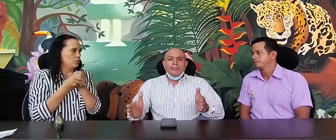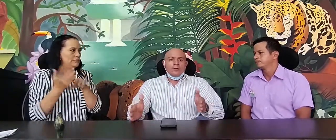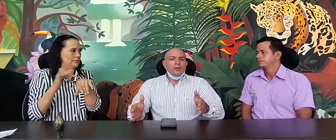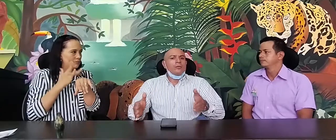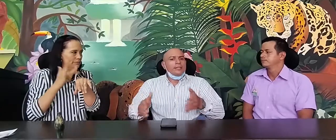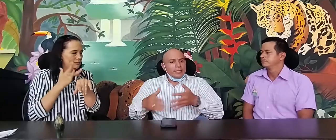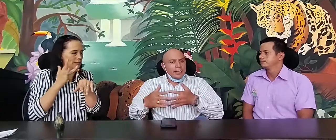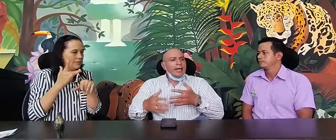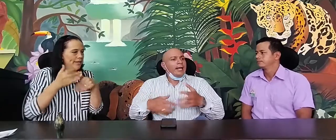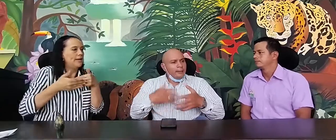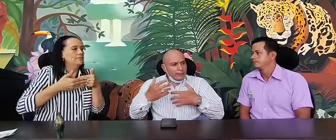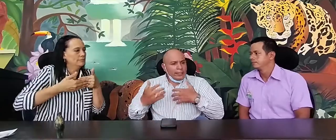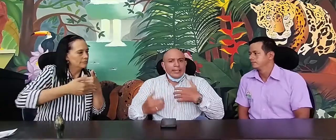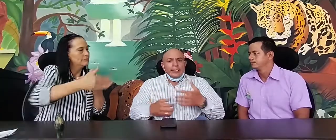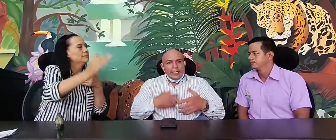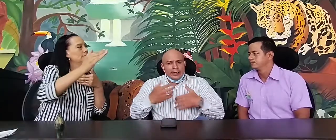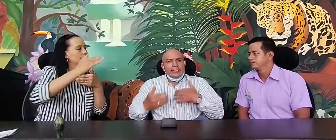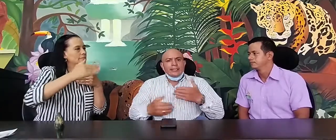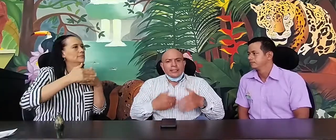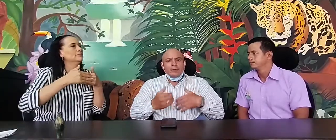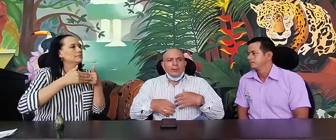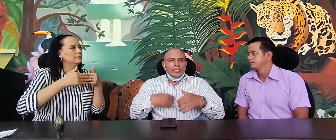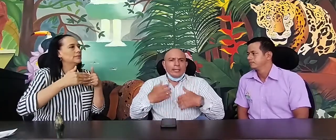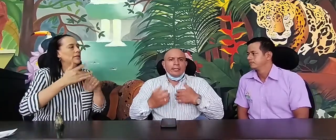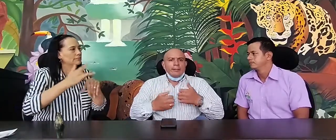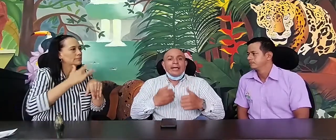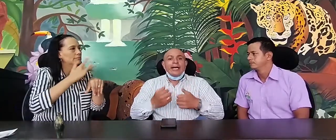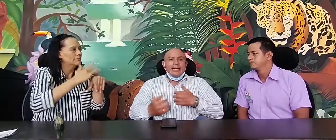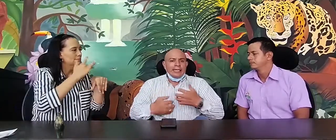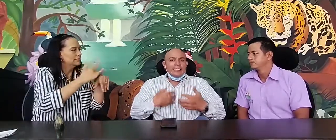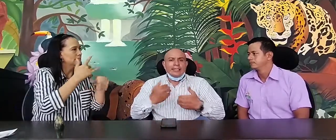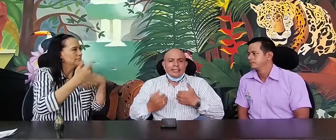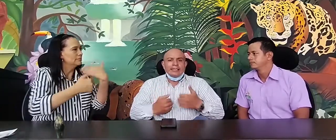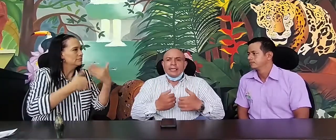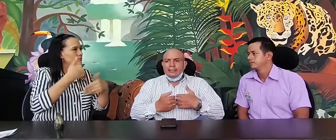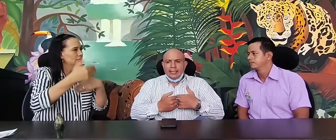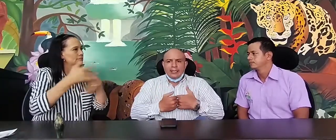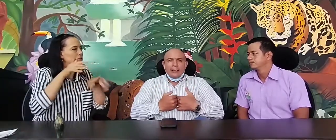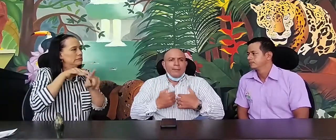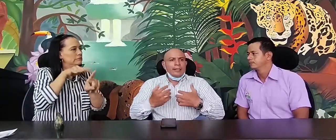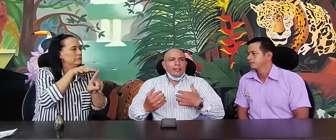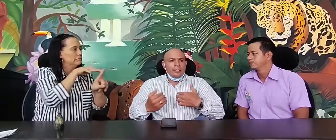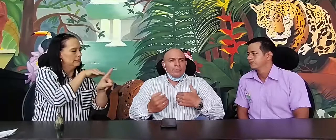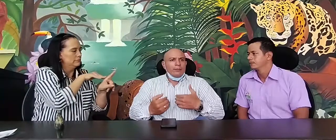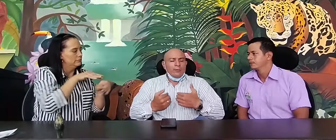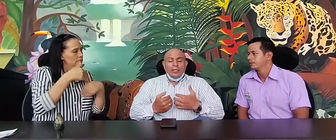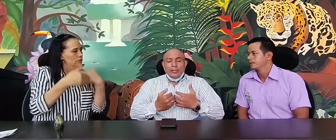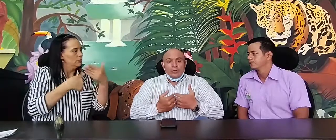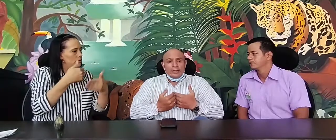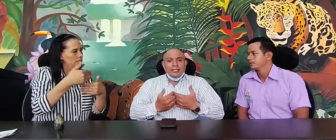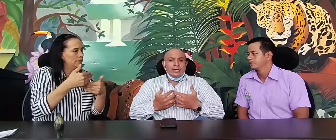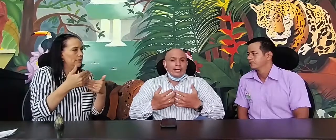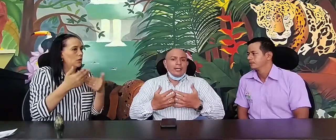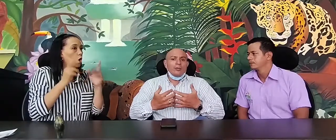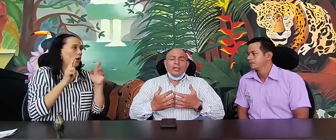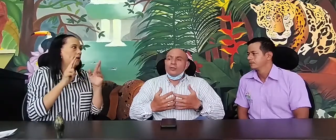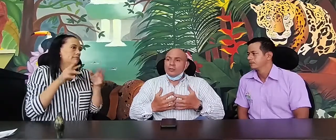comenzar a generar este tipo de mecánicas de incidencias para que, vuelvo a decir, una Secretaría de